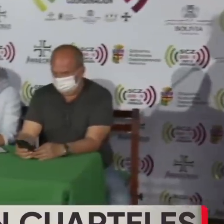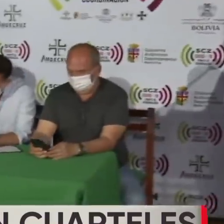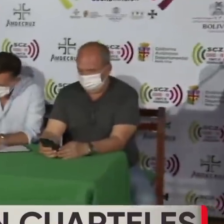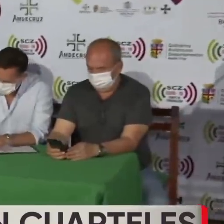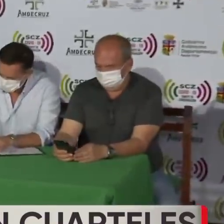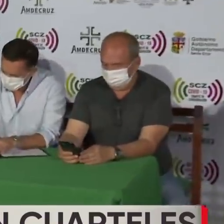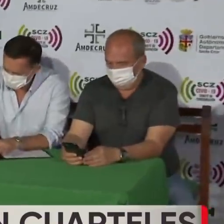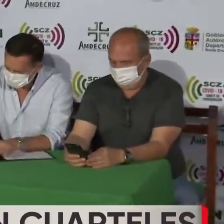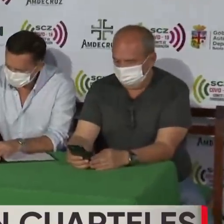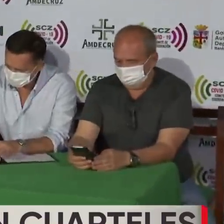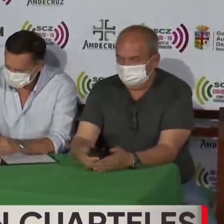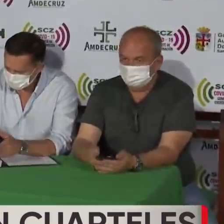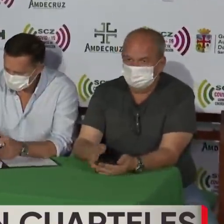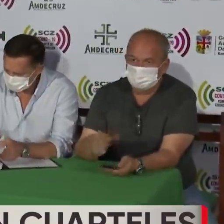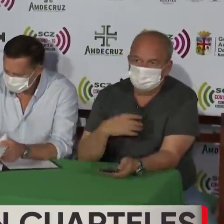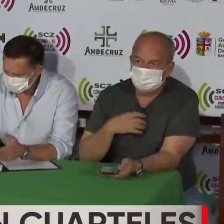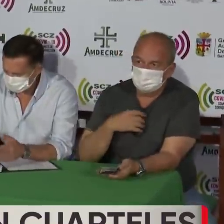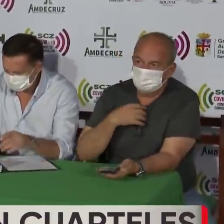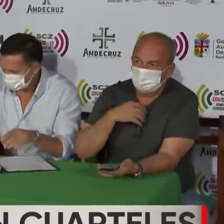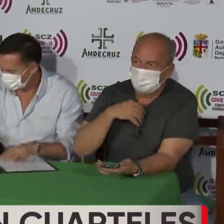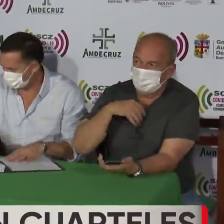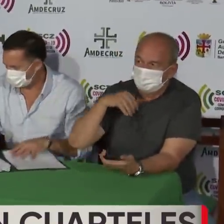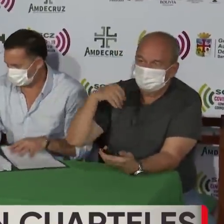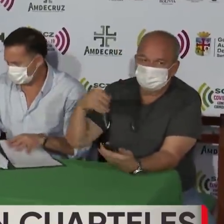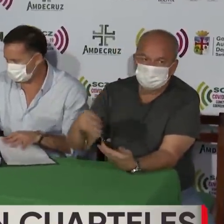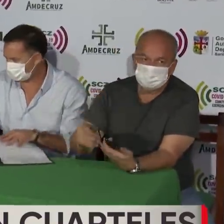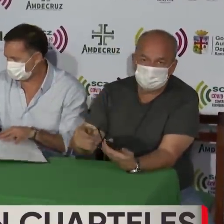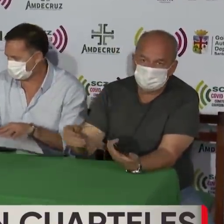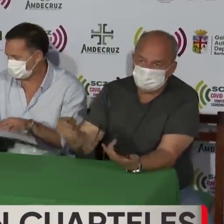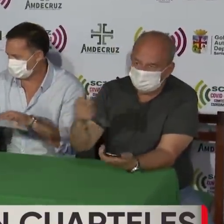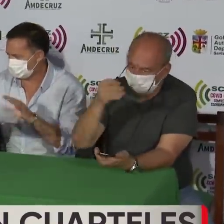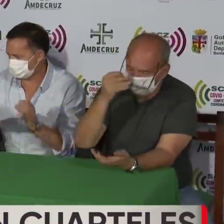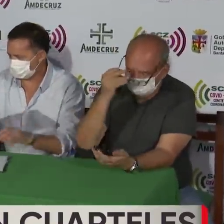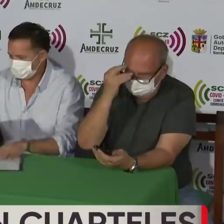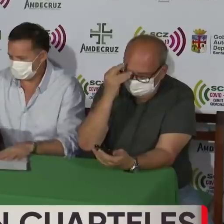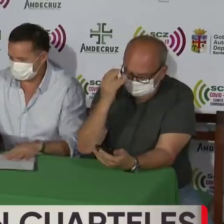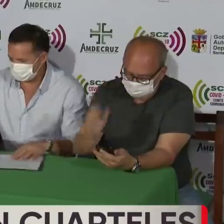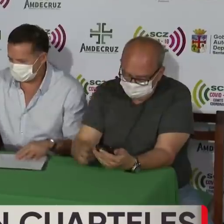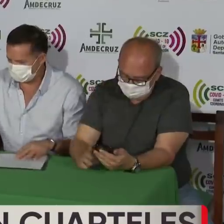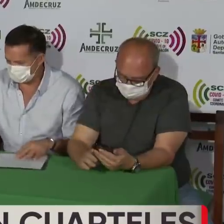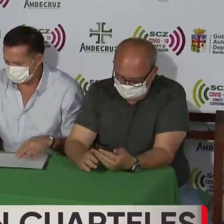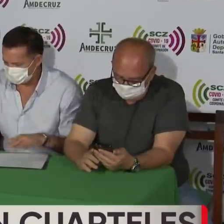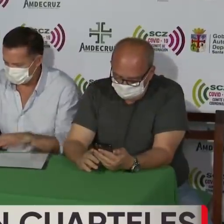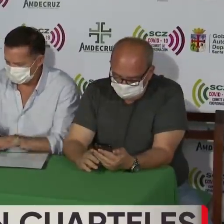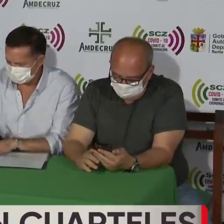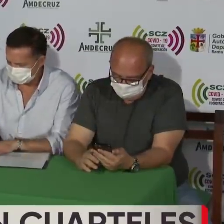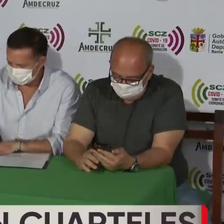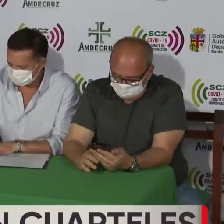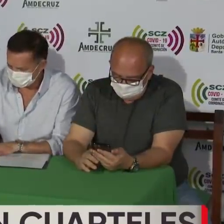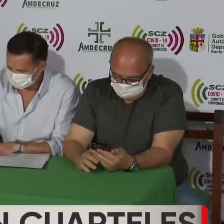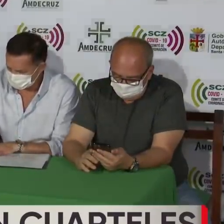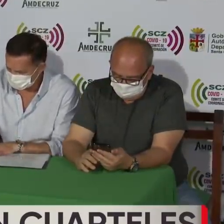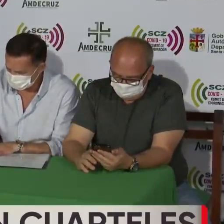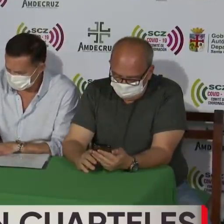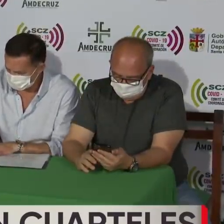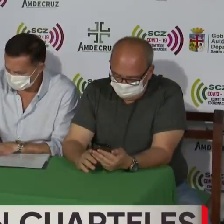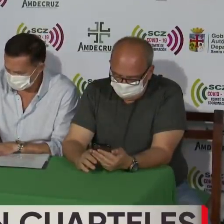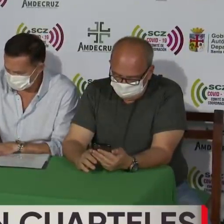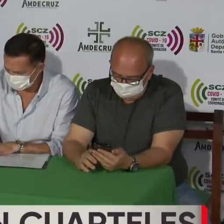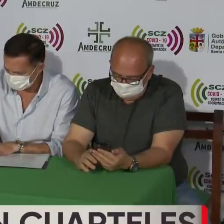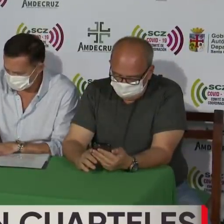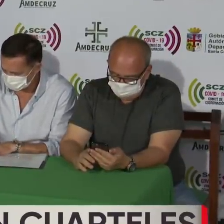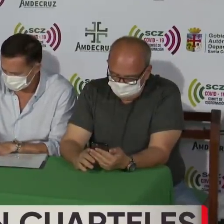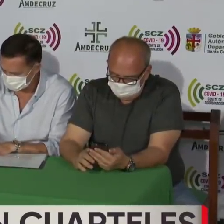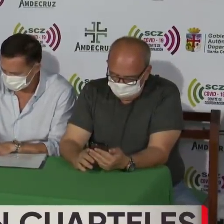Defensa. Bueno, en este momento, como podemos observar, están en la firma del convenio. Ahí está el Ministro de Economía, José Luis Parada, está el